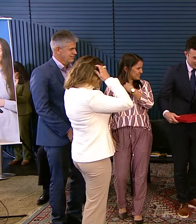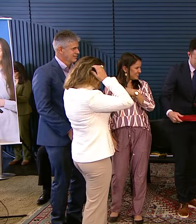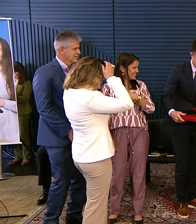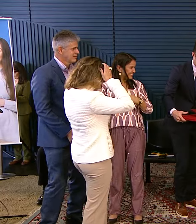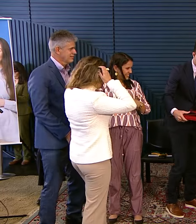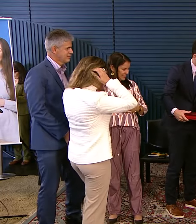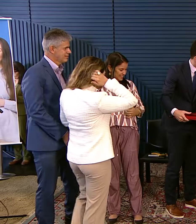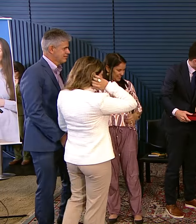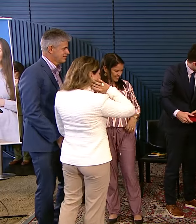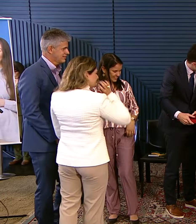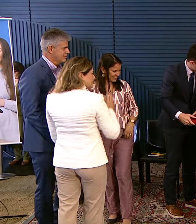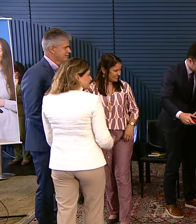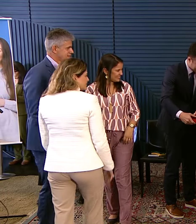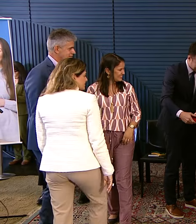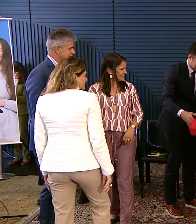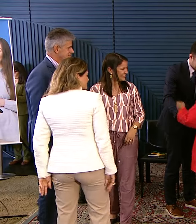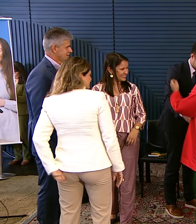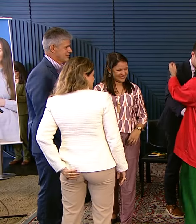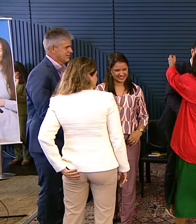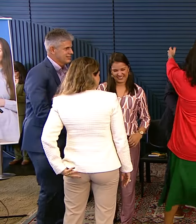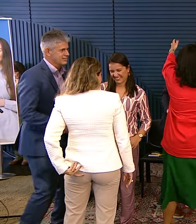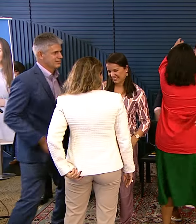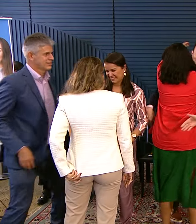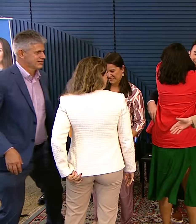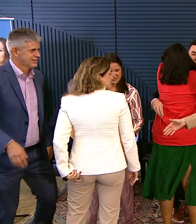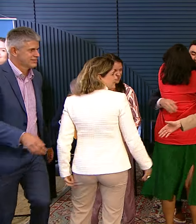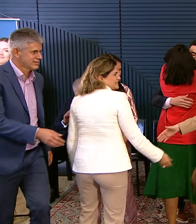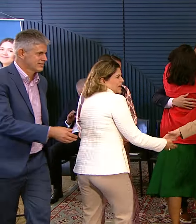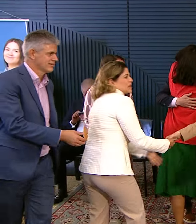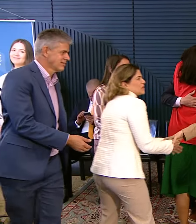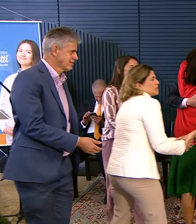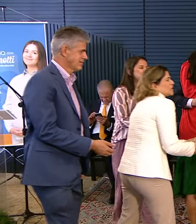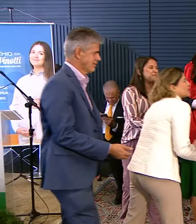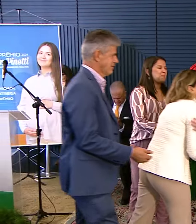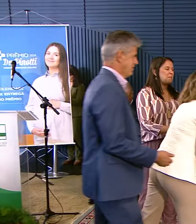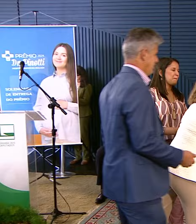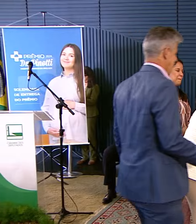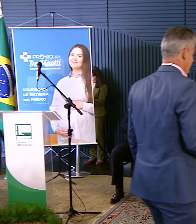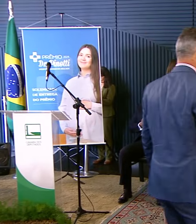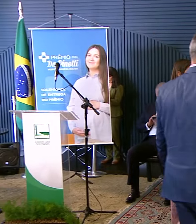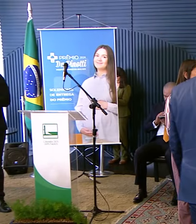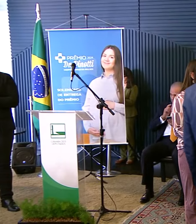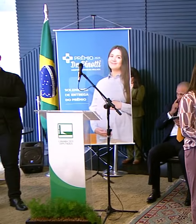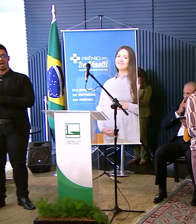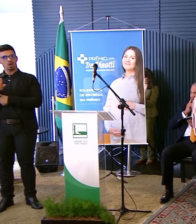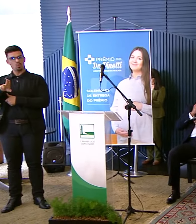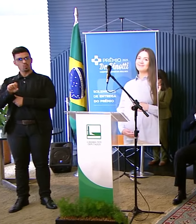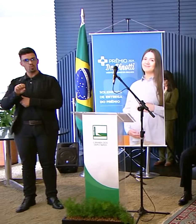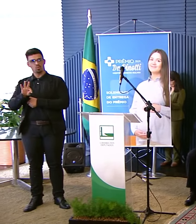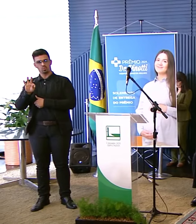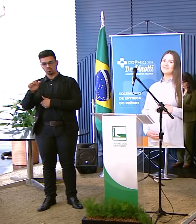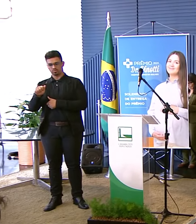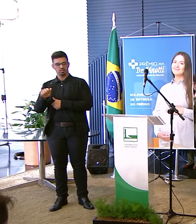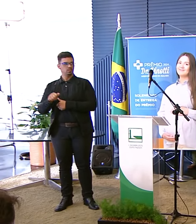Tem a palavra Por dois minutos A senhora Marjove Augusta Manini Soares